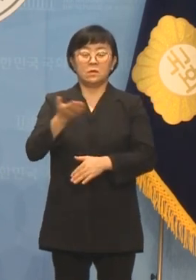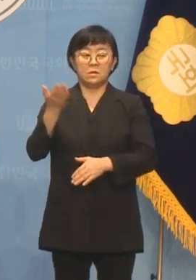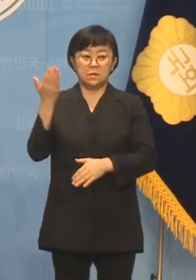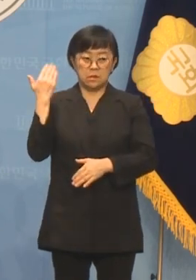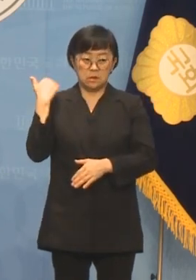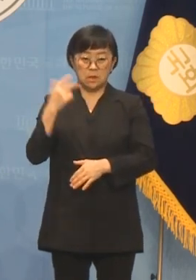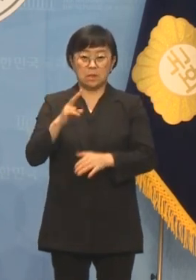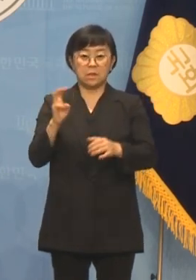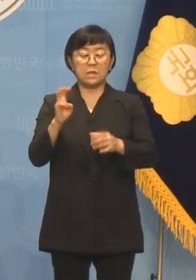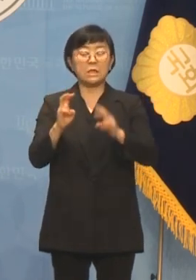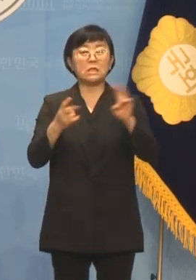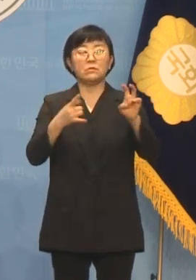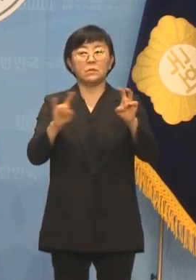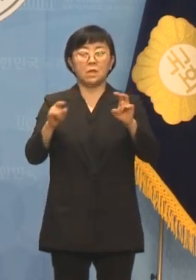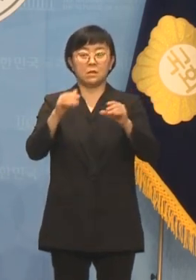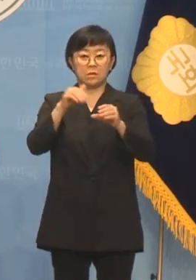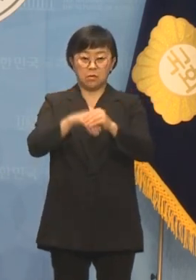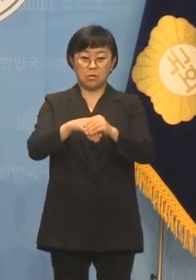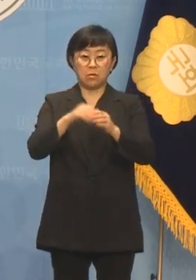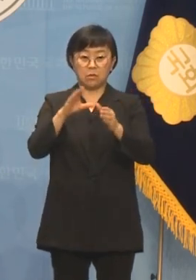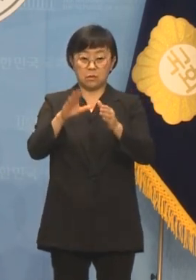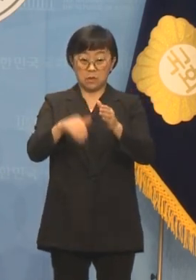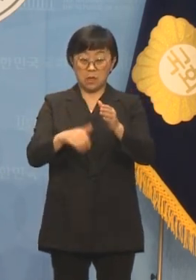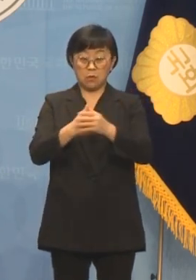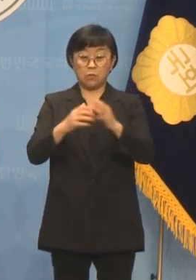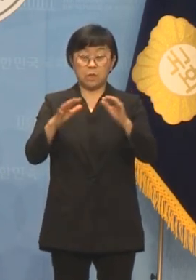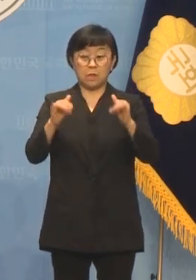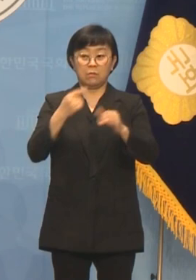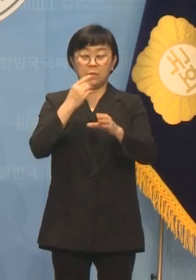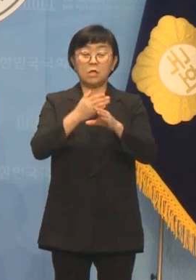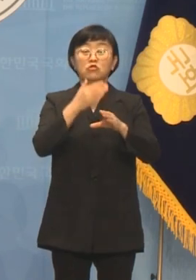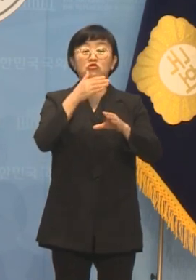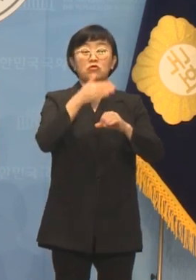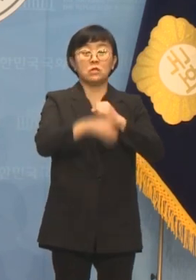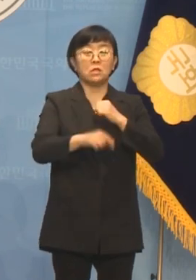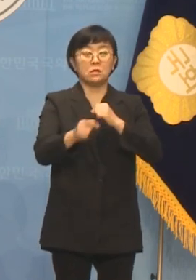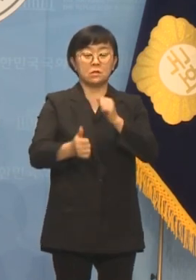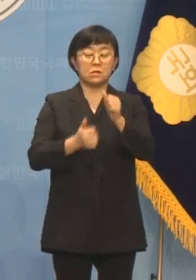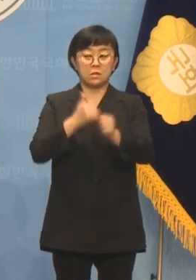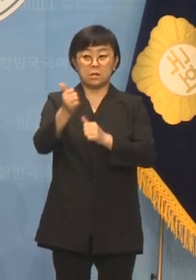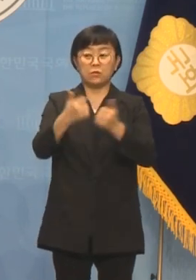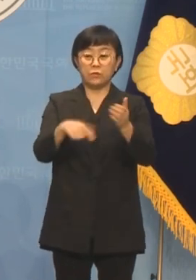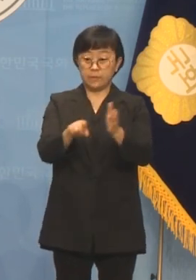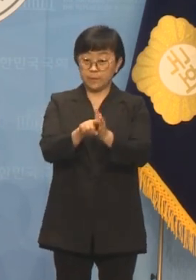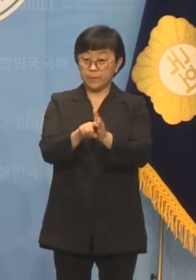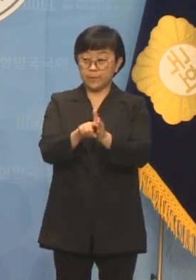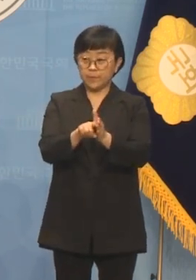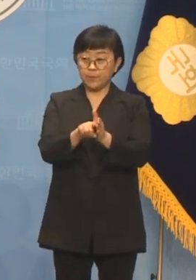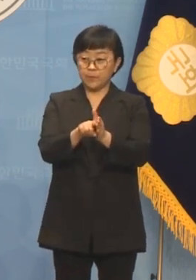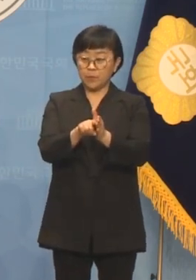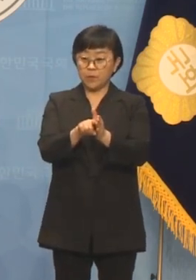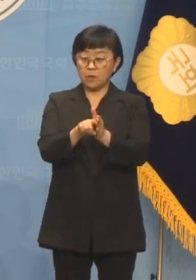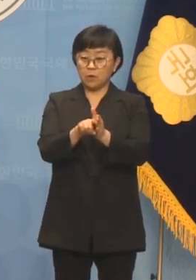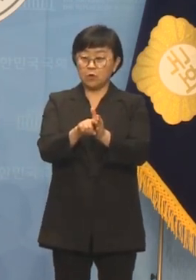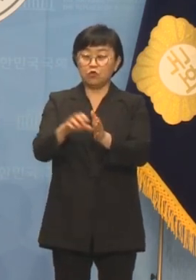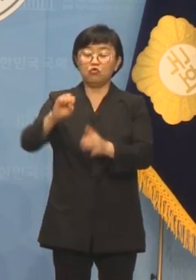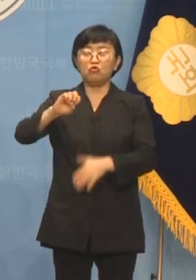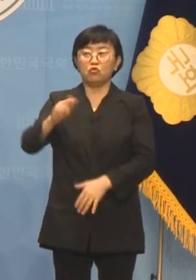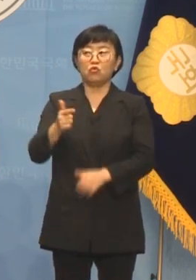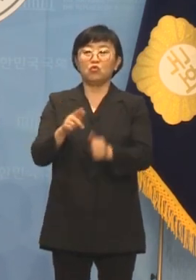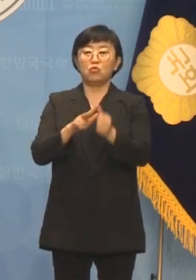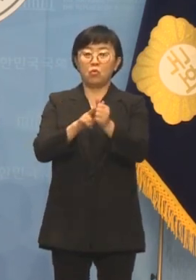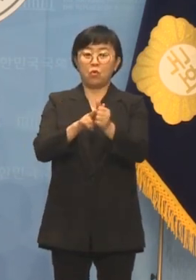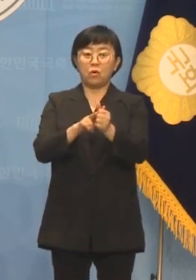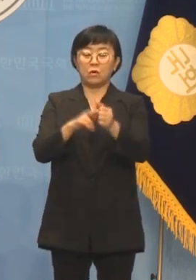20대 총선에서 대한민국 민주진영의 승리를 위해 가지고 윤종호 후보에게